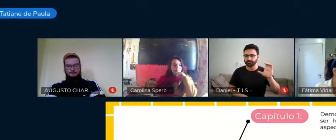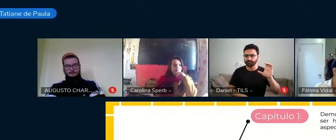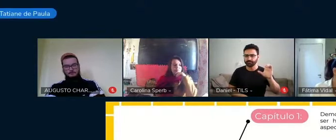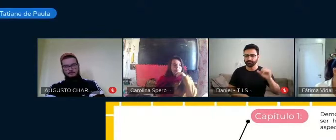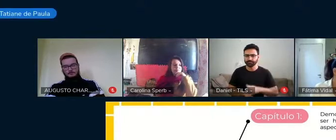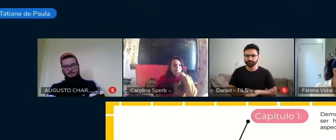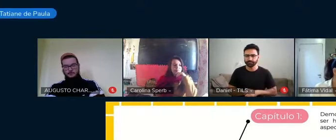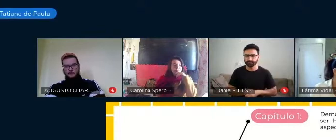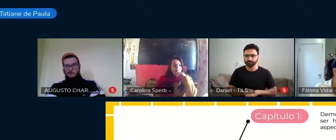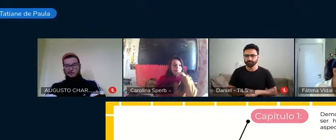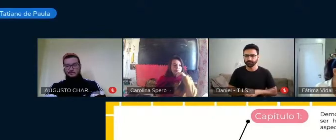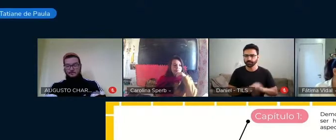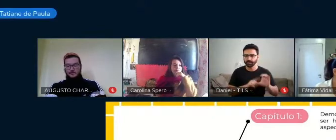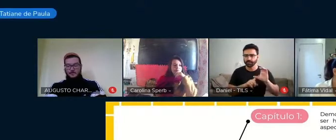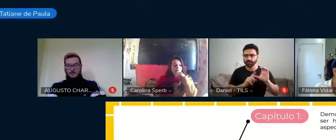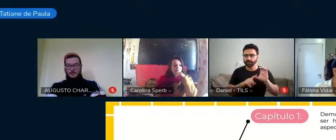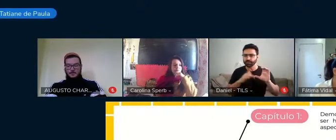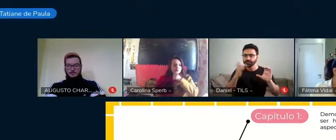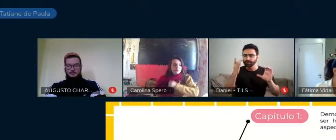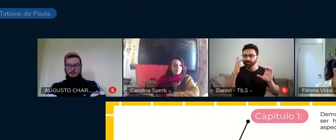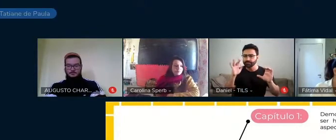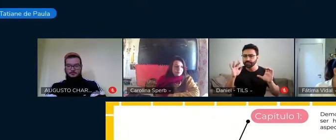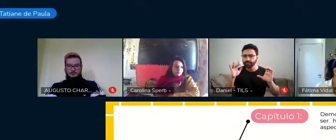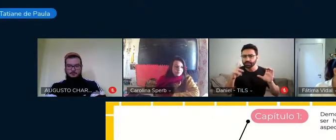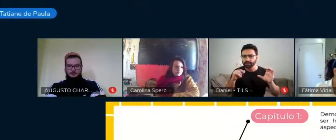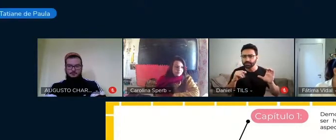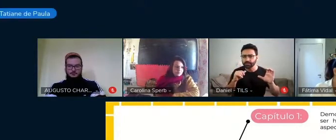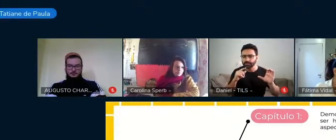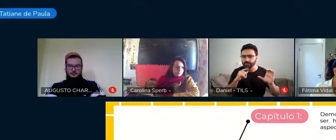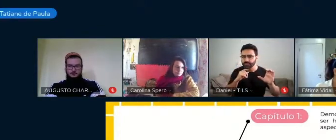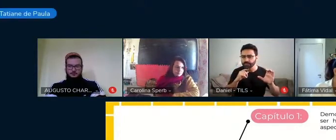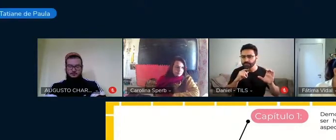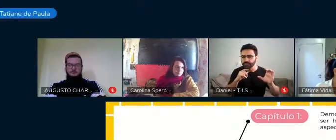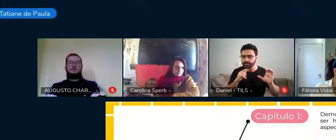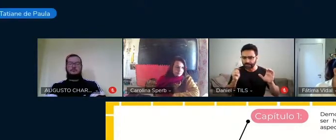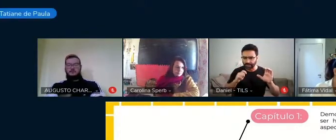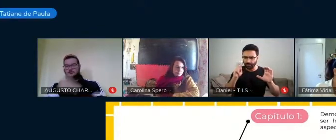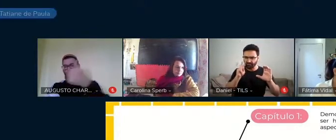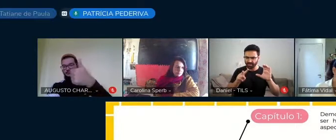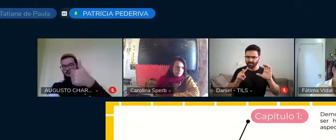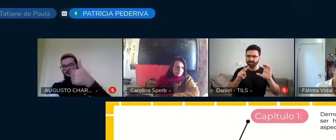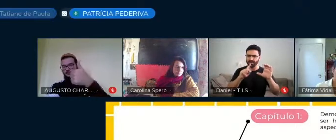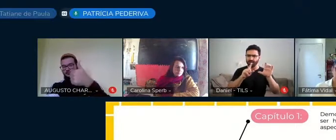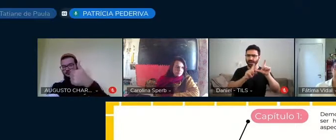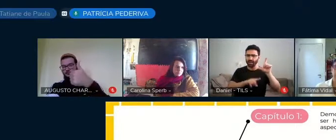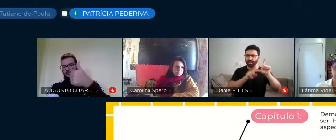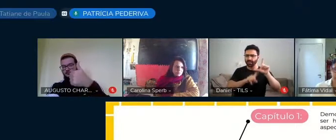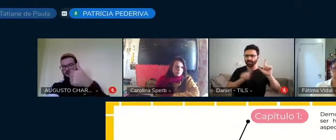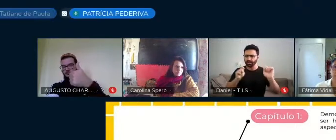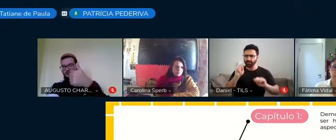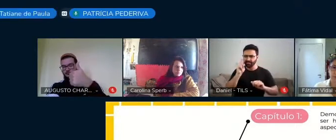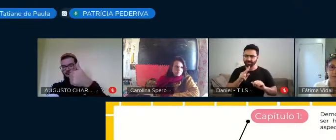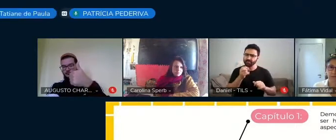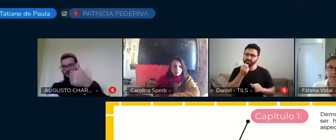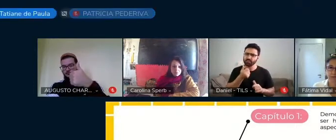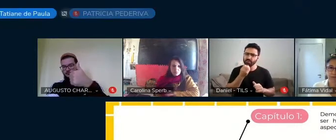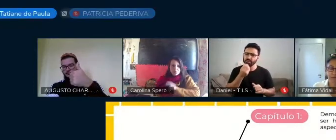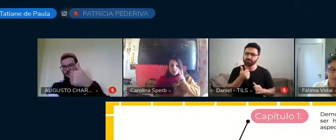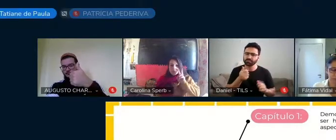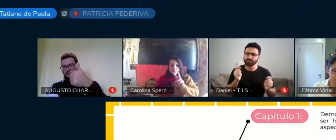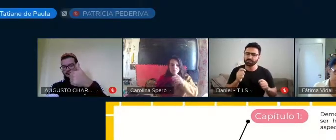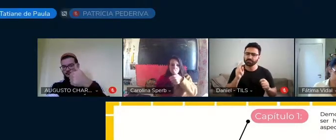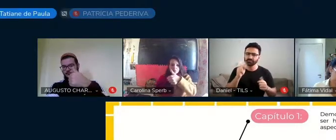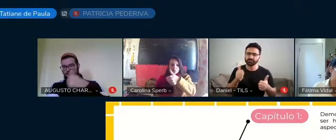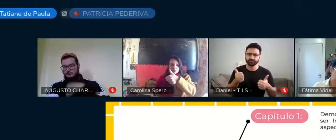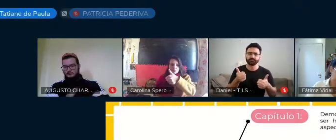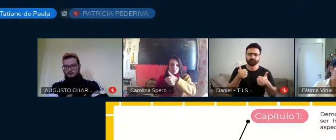Eu não sei se aumentar aqui... Vocês continuam vendo? Sim, Tati, está bom. Está bom, ok.